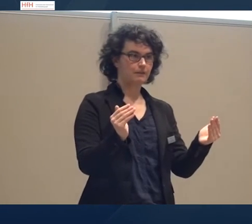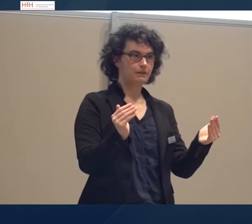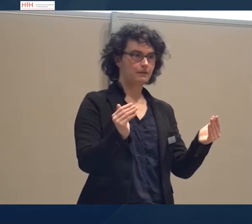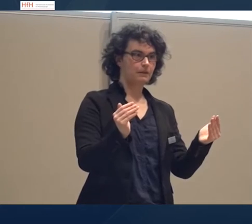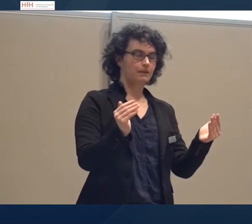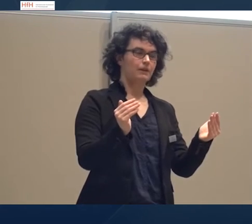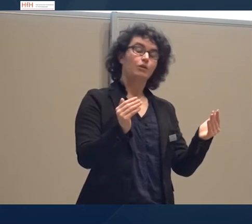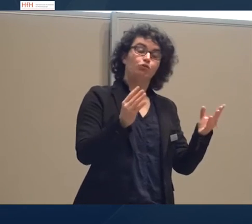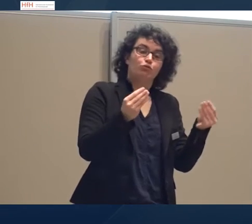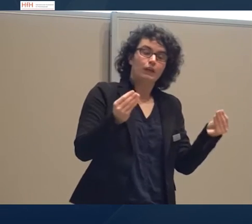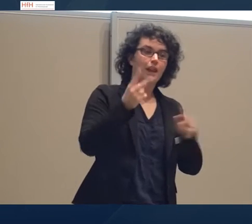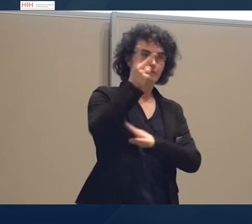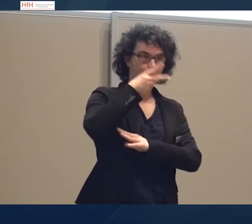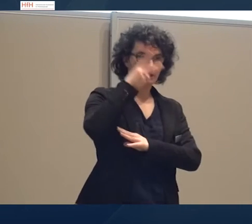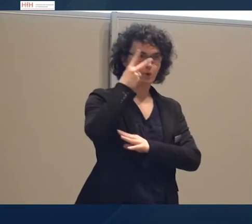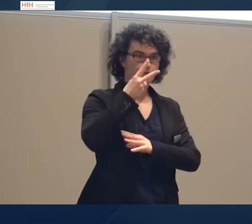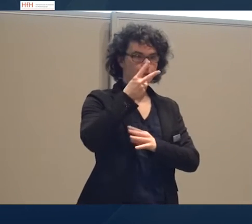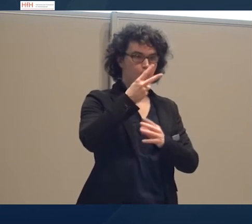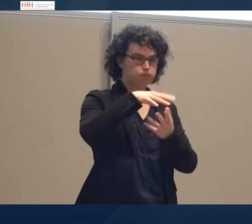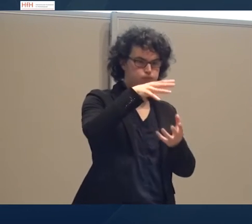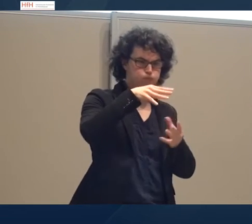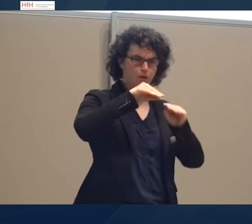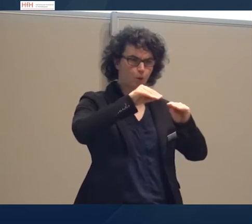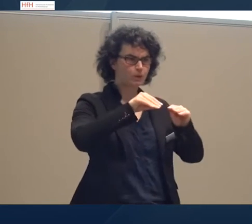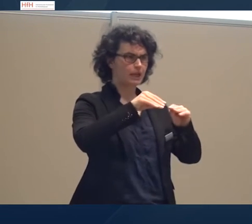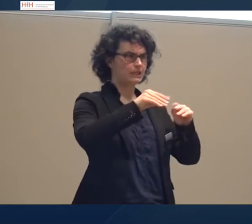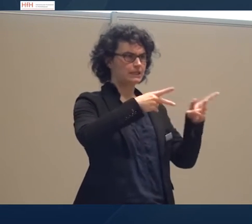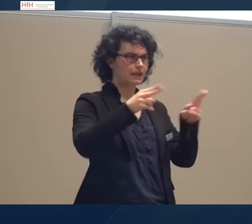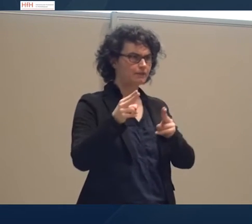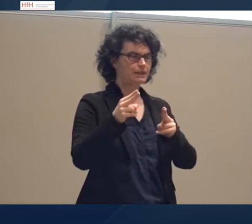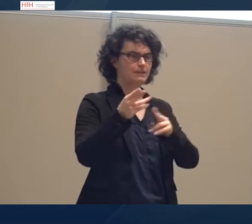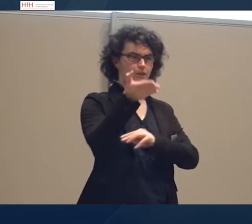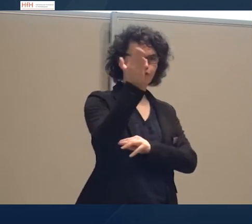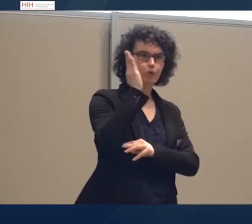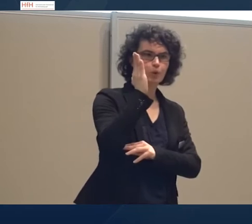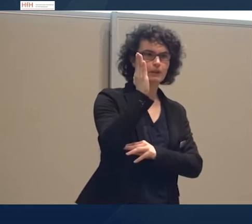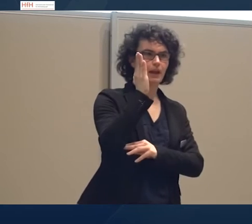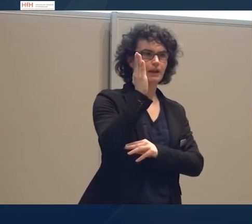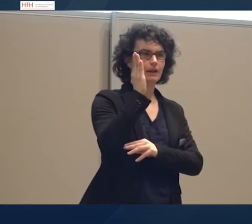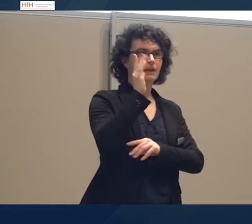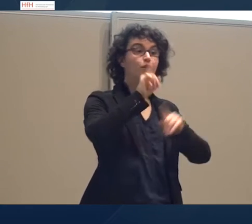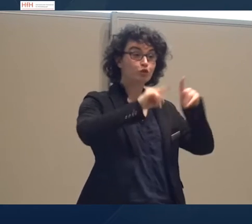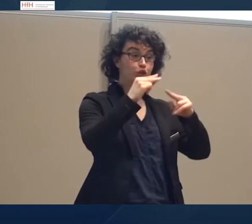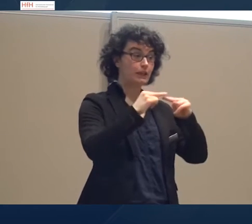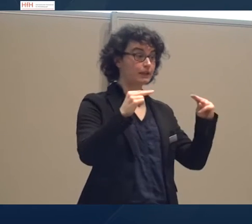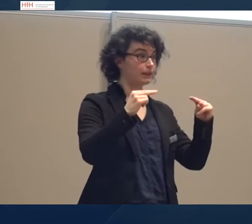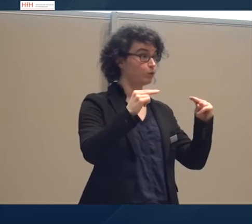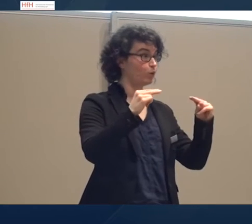aus Unterrichtssequenzen, Vorträgen und so weiter, die unterschiedliche Niveaus haben. Aber eben